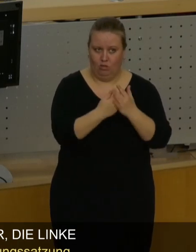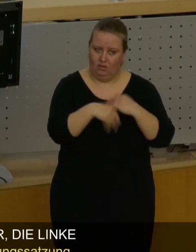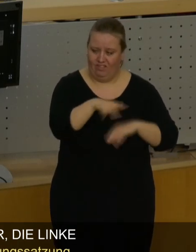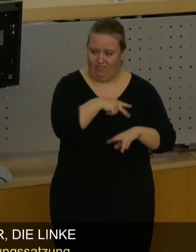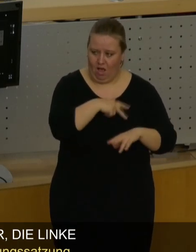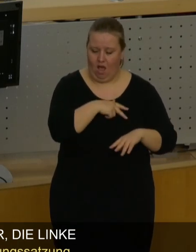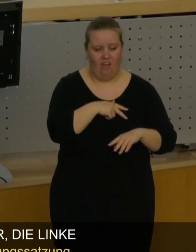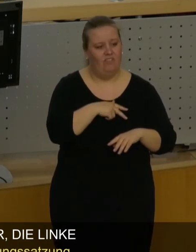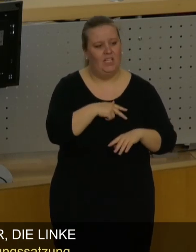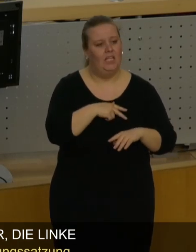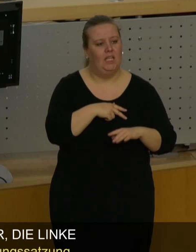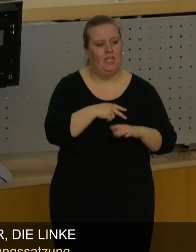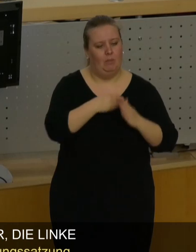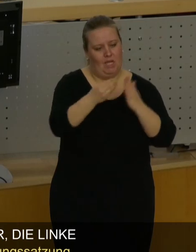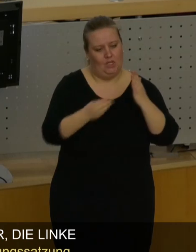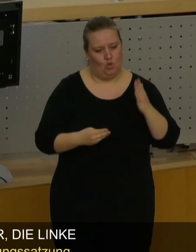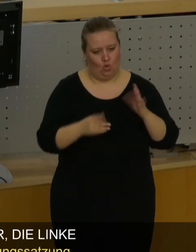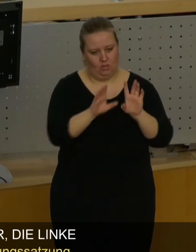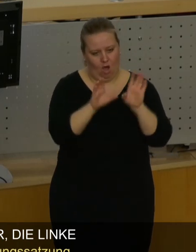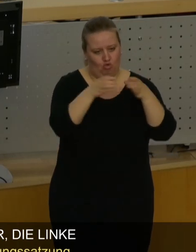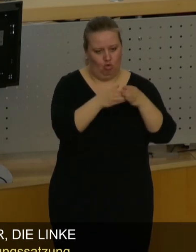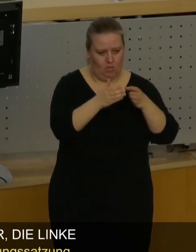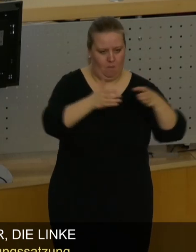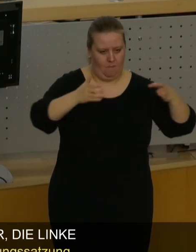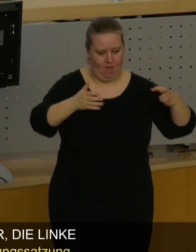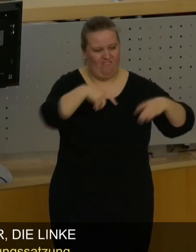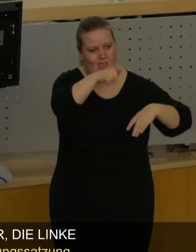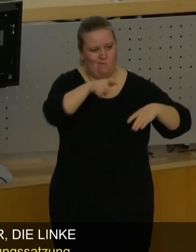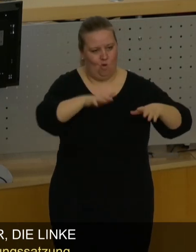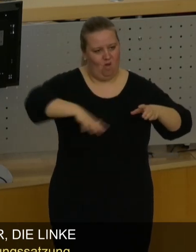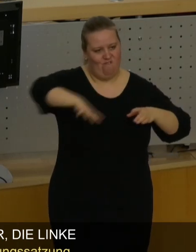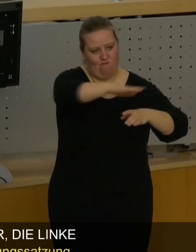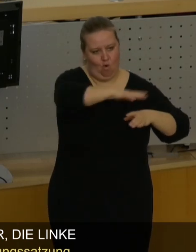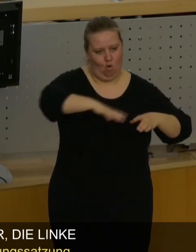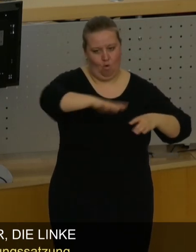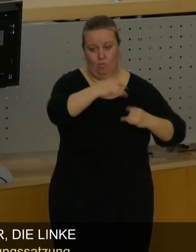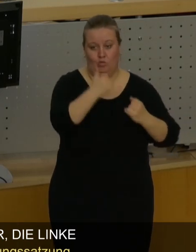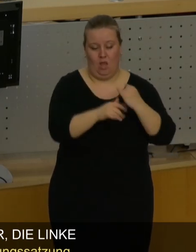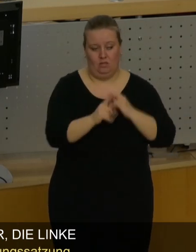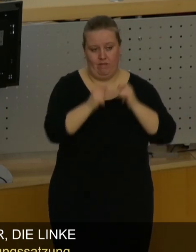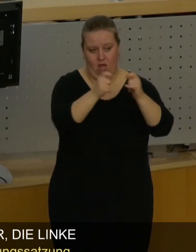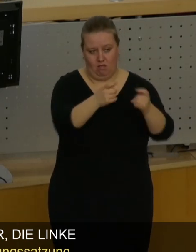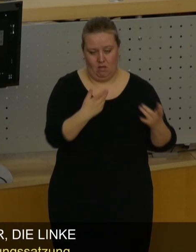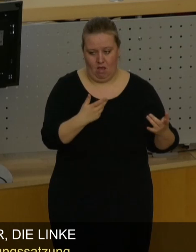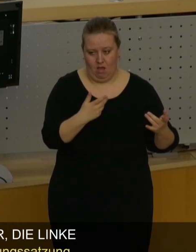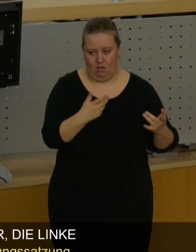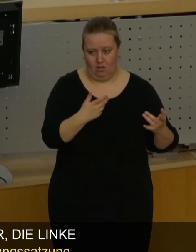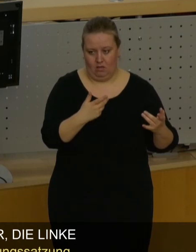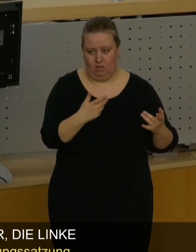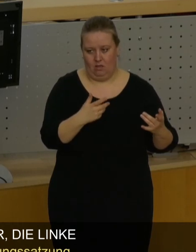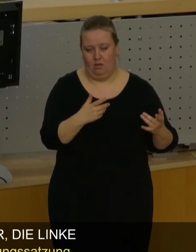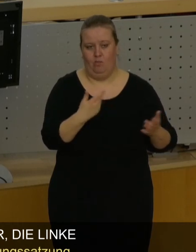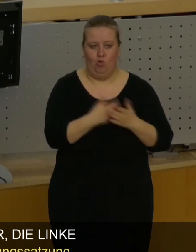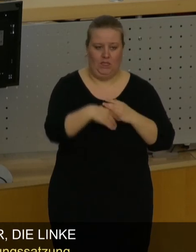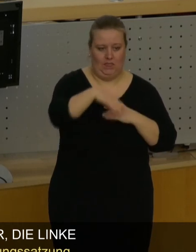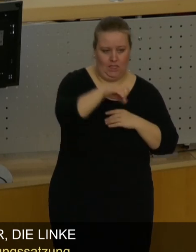tatsächlich unseren Petitionsausschuss und machen daraus so eine Art Bürgerforum. Zuletzt wird ein Antrag gemeinsam eingebracht